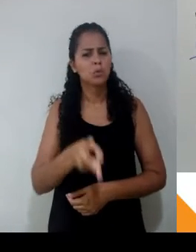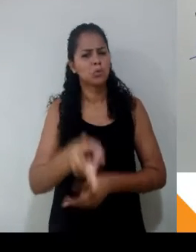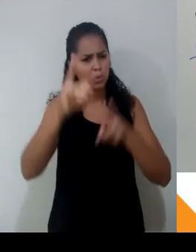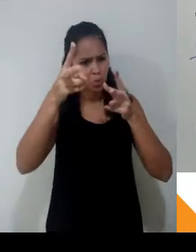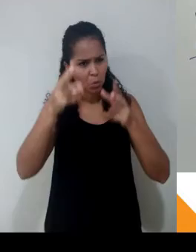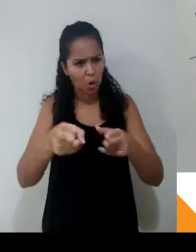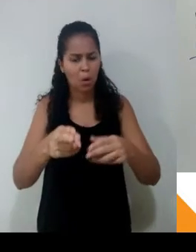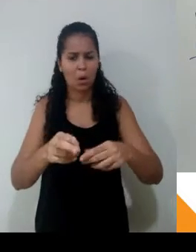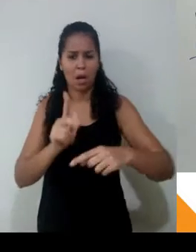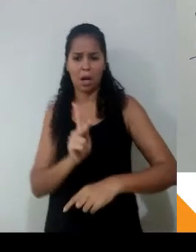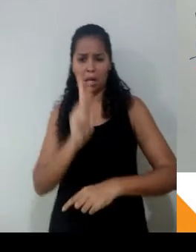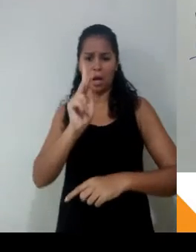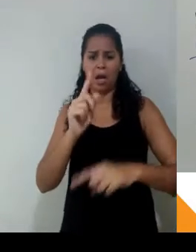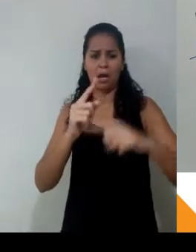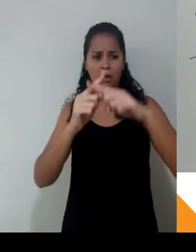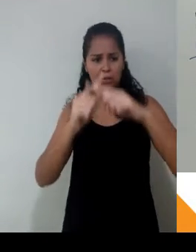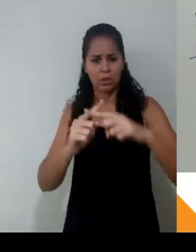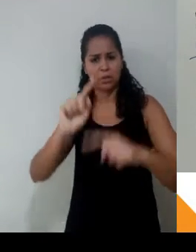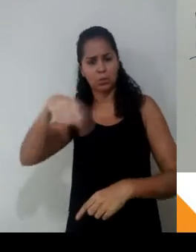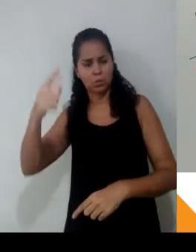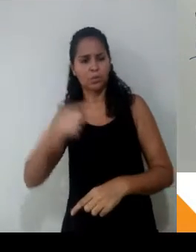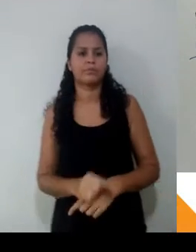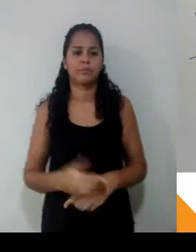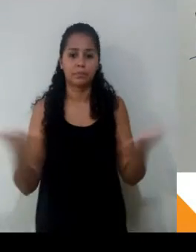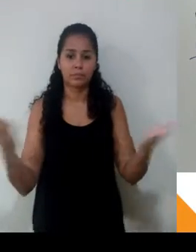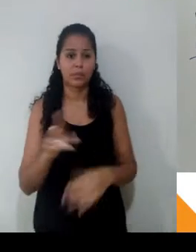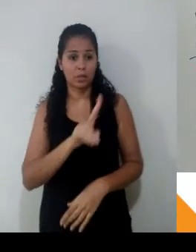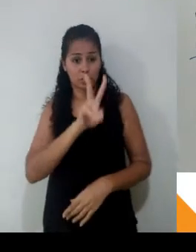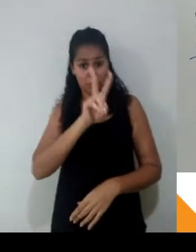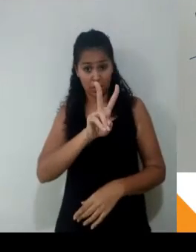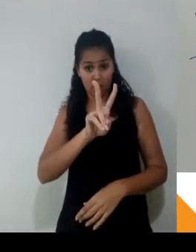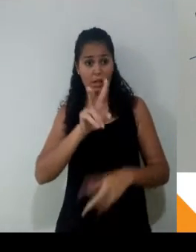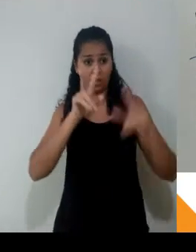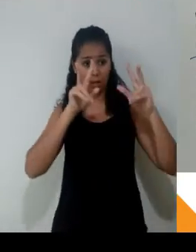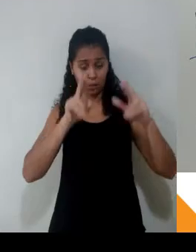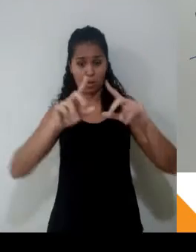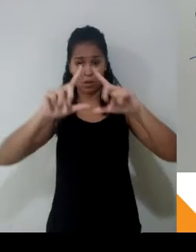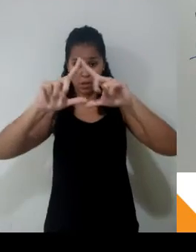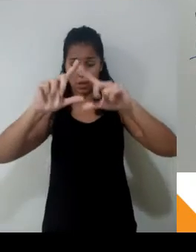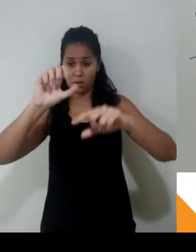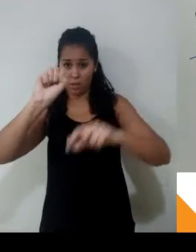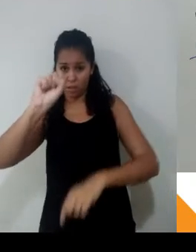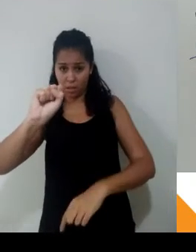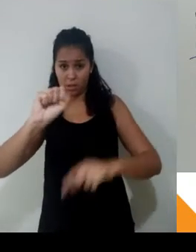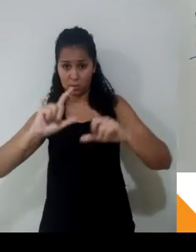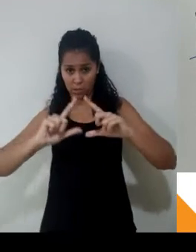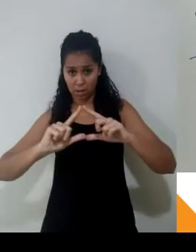sobre ΔT. Para a gente se basear nesses exemplos que são mais práticos para a gente entender. Maravilha? Lembra que aqui eu tinha dito